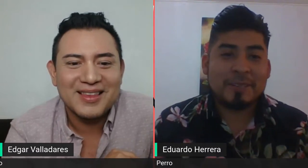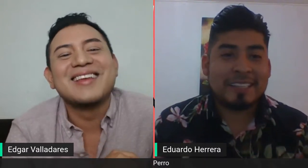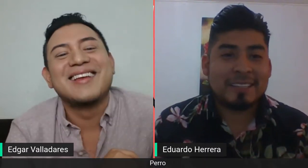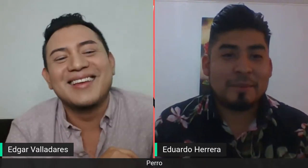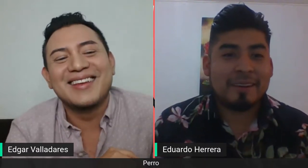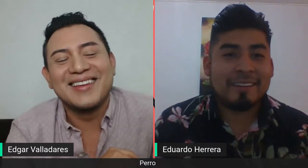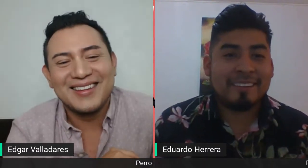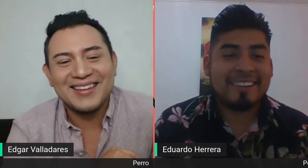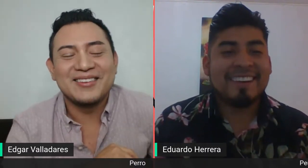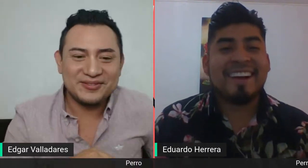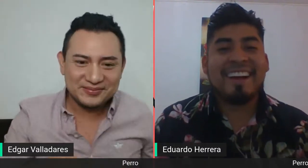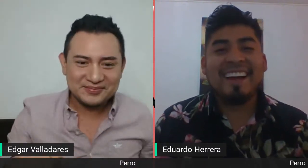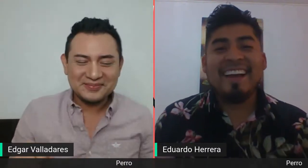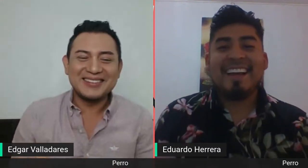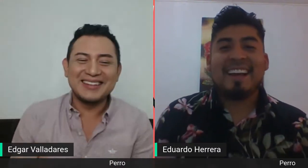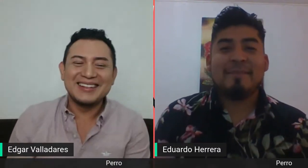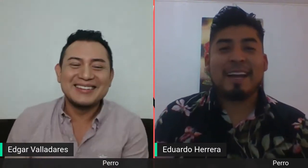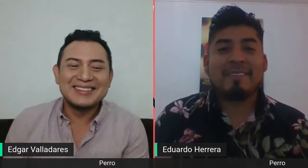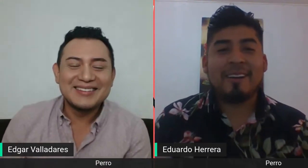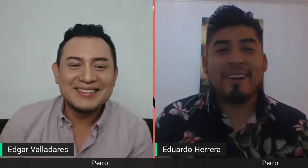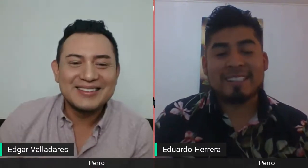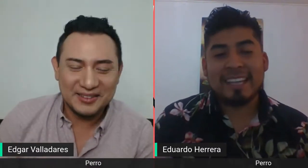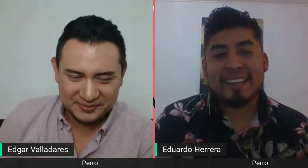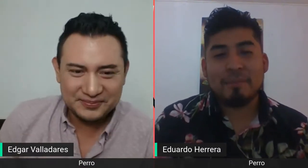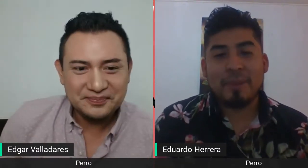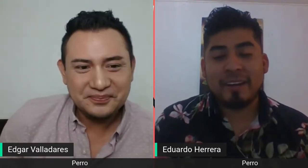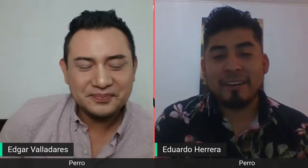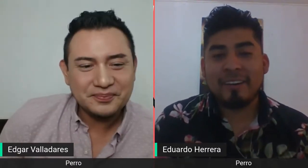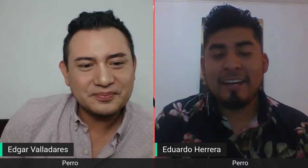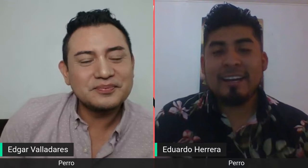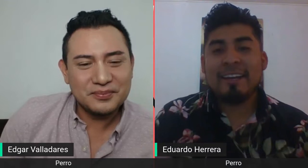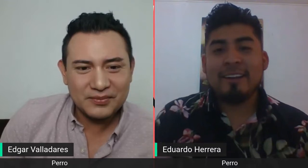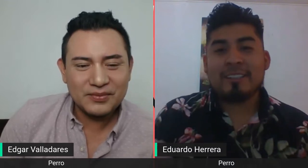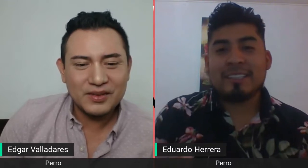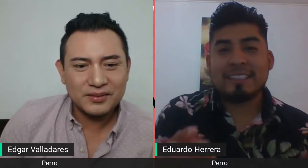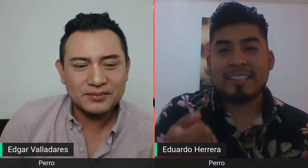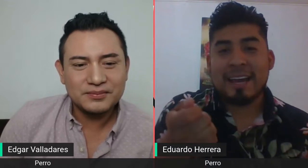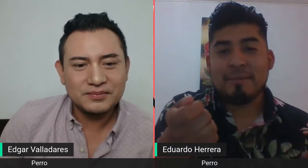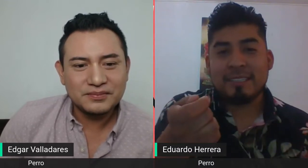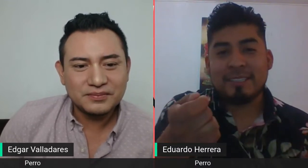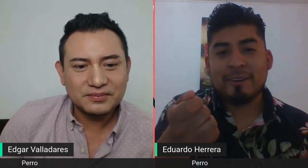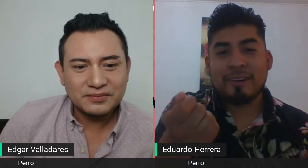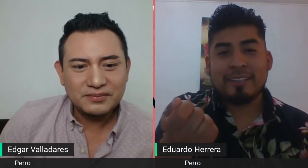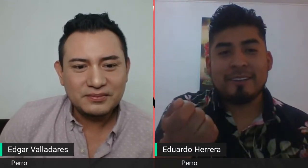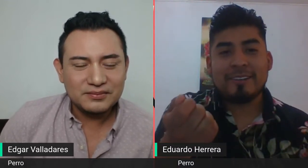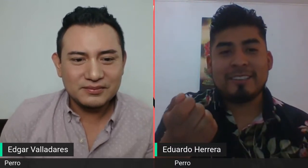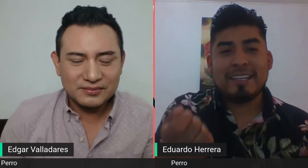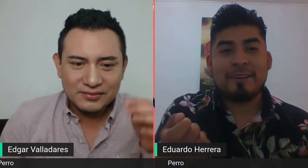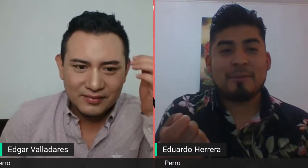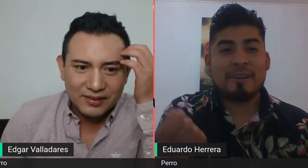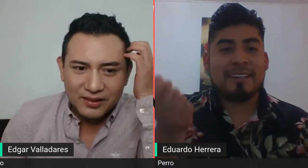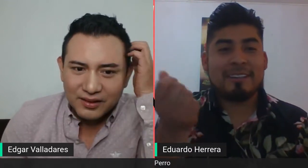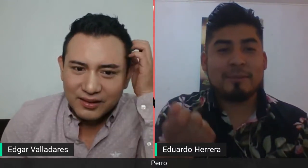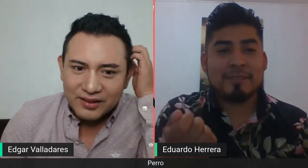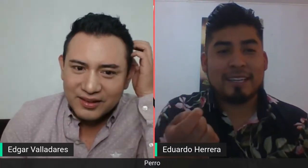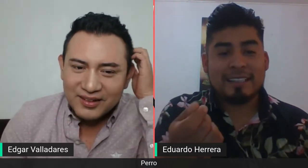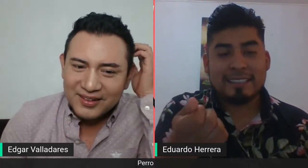que es el perro, ¿no? La palabra o la seña de perro. No sé si han visto cuando se le lleva un perrito cómo se la hace.